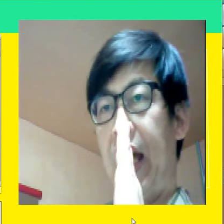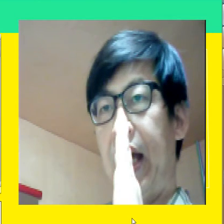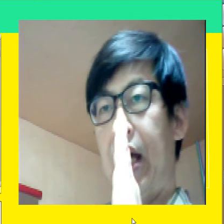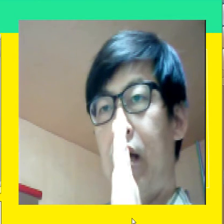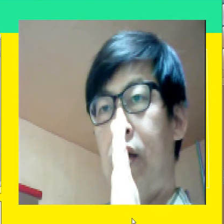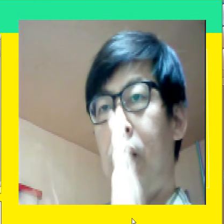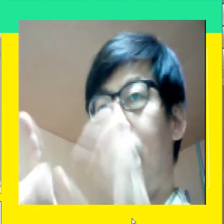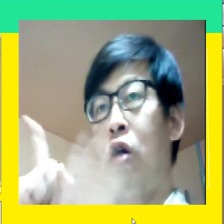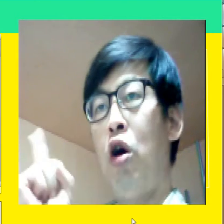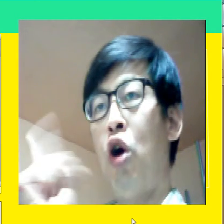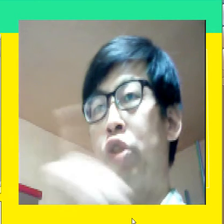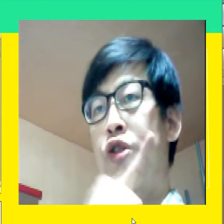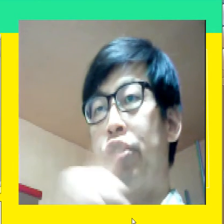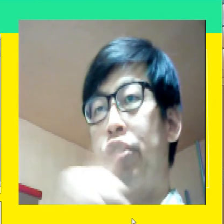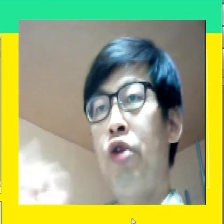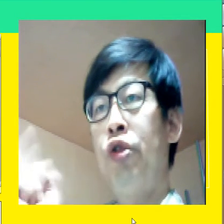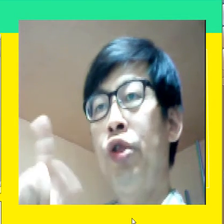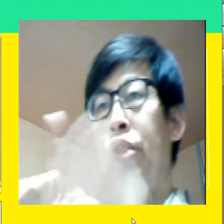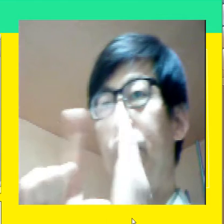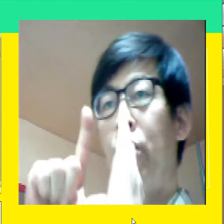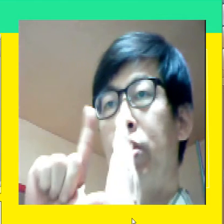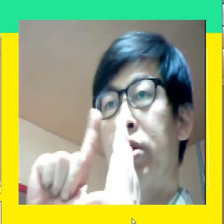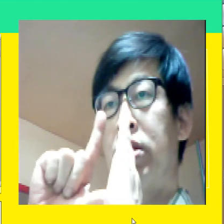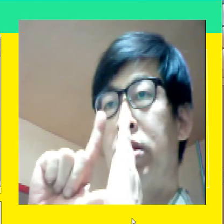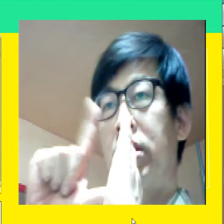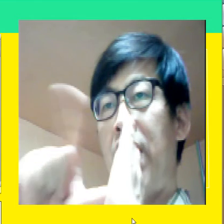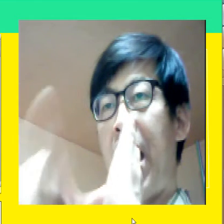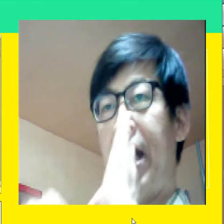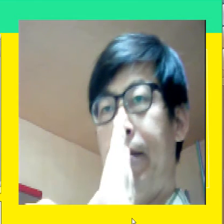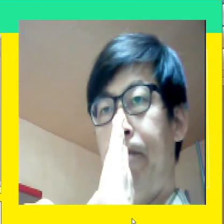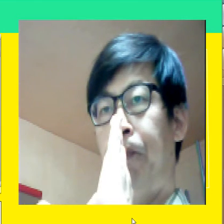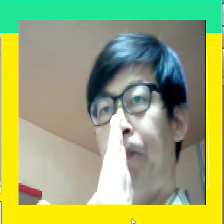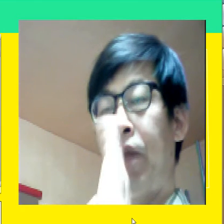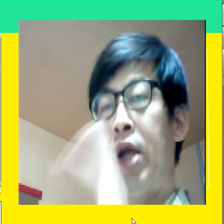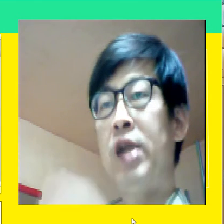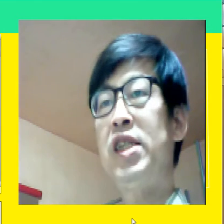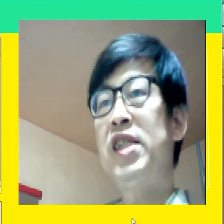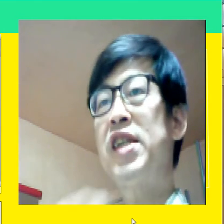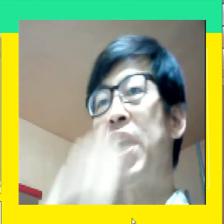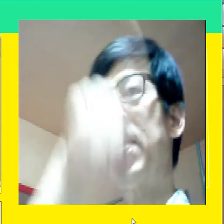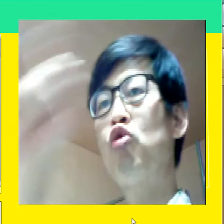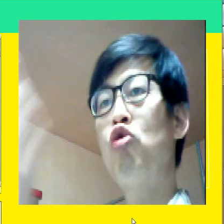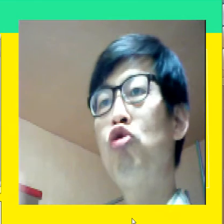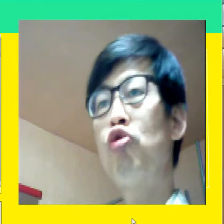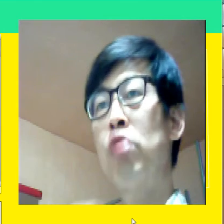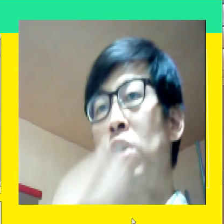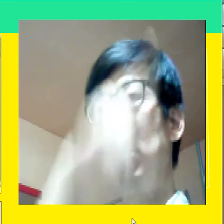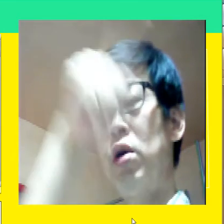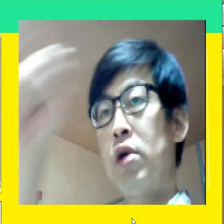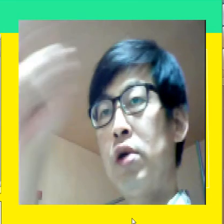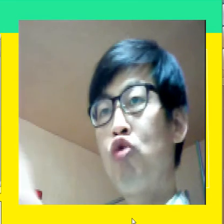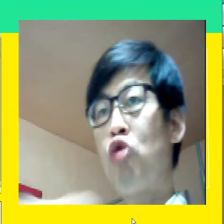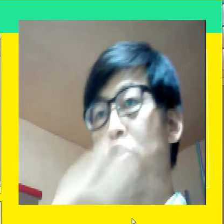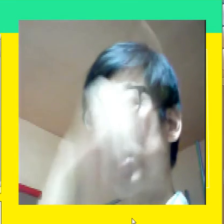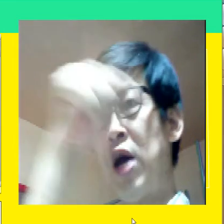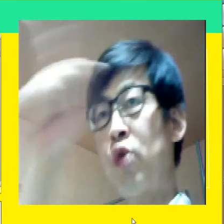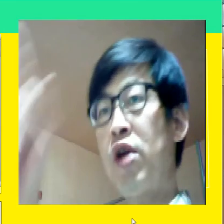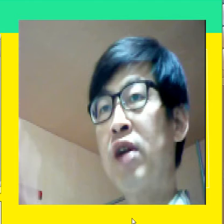어떤 타임 시계가 둥글둥 둥그럽다고 생각되는